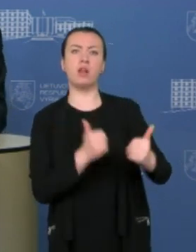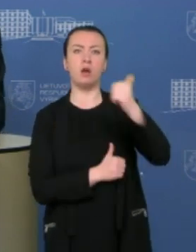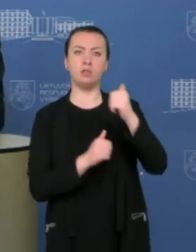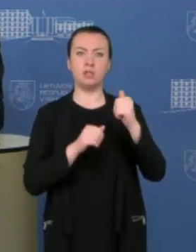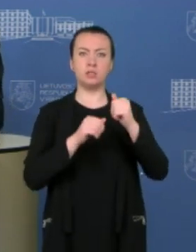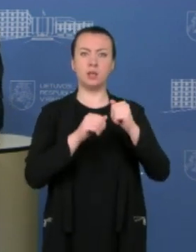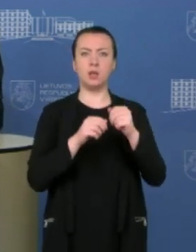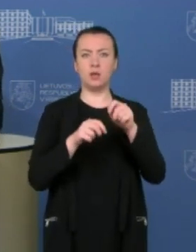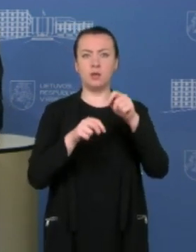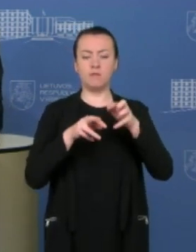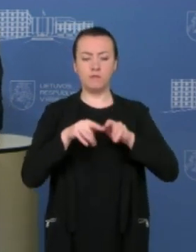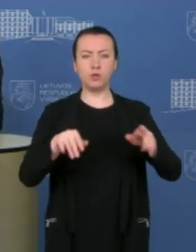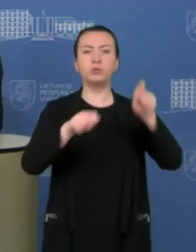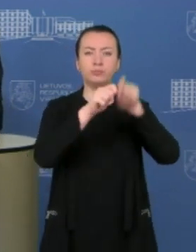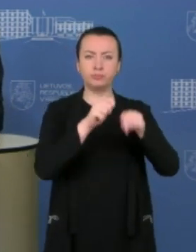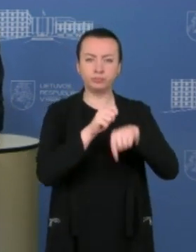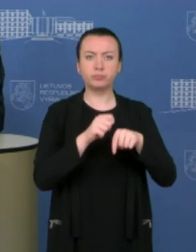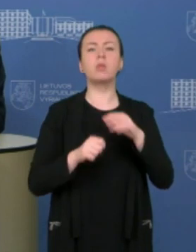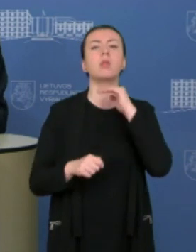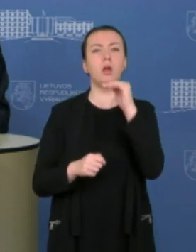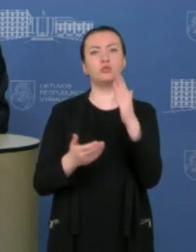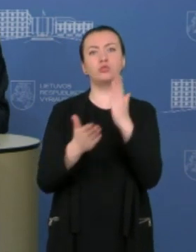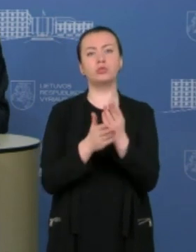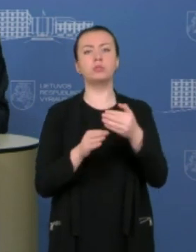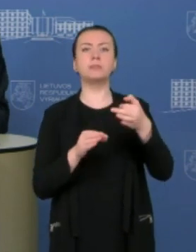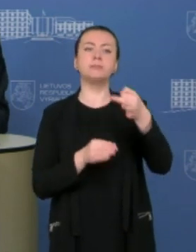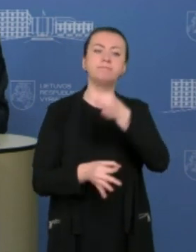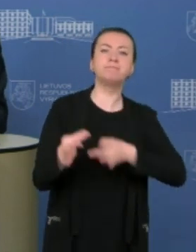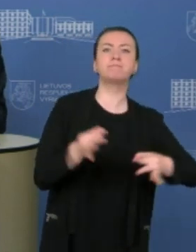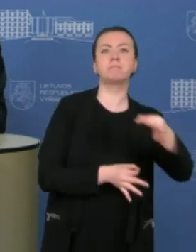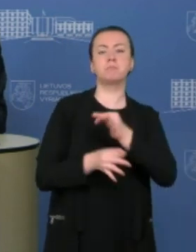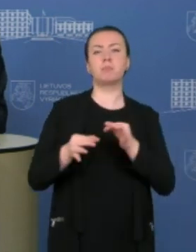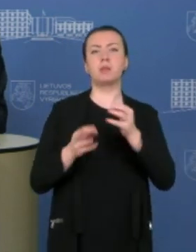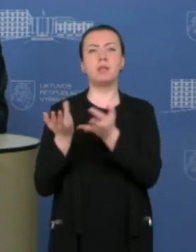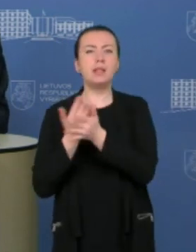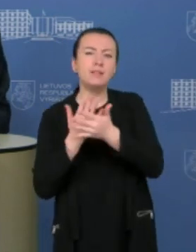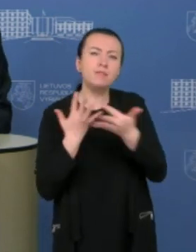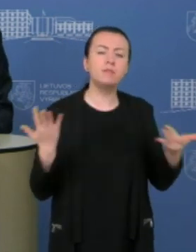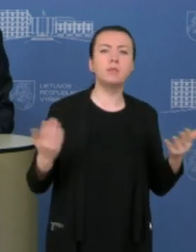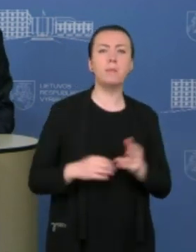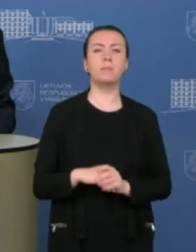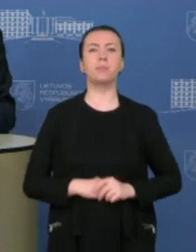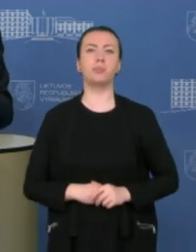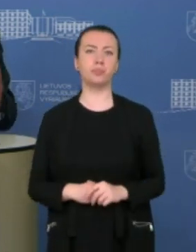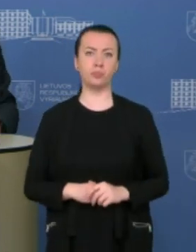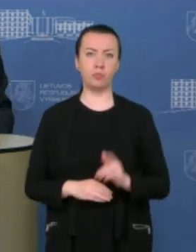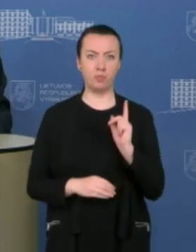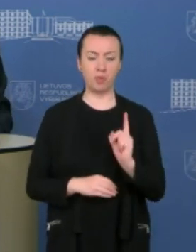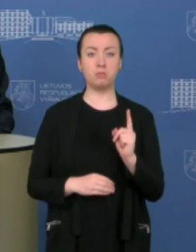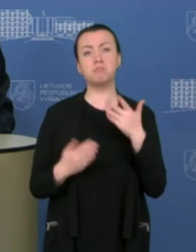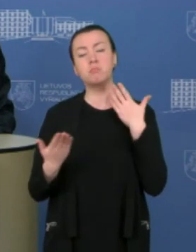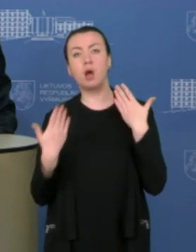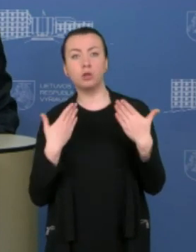Ir aišku, yra svarstomos įvairius dalykai, bet labai